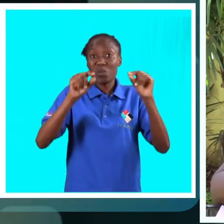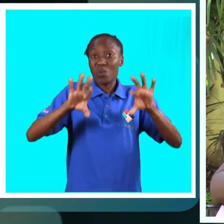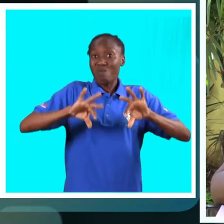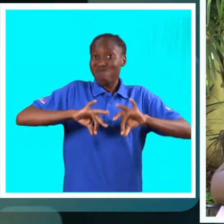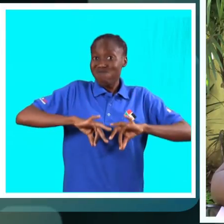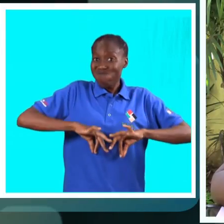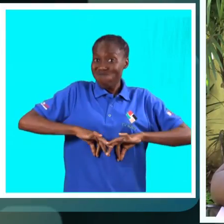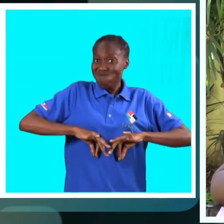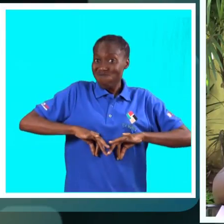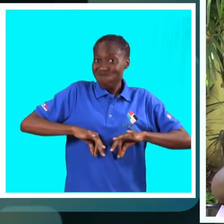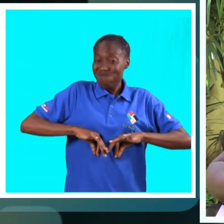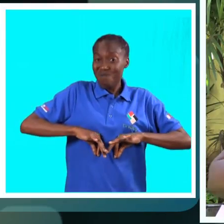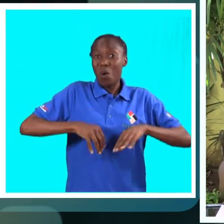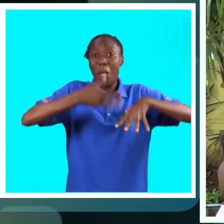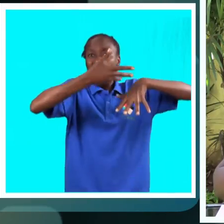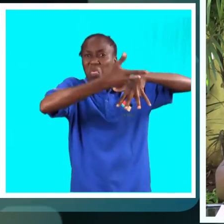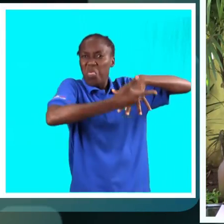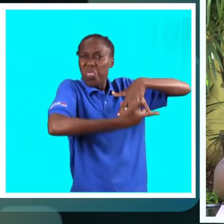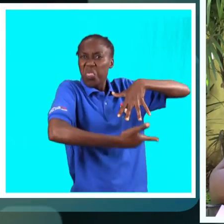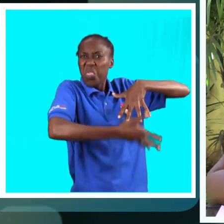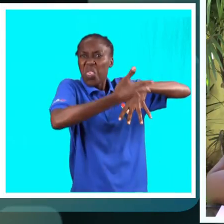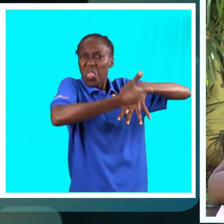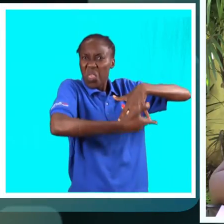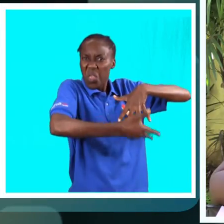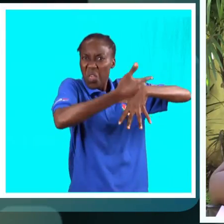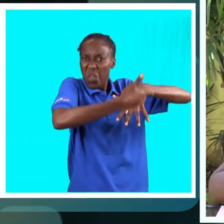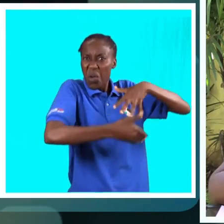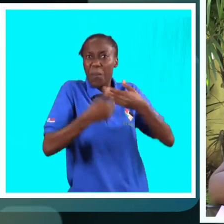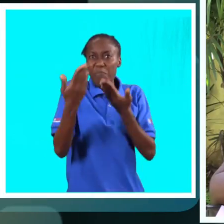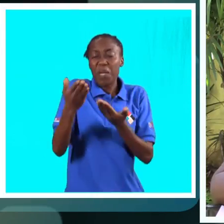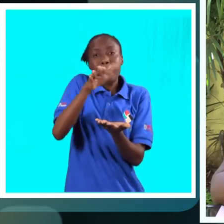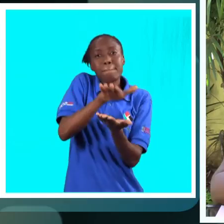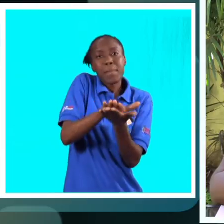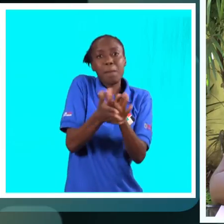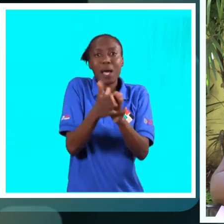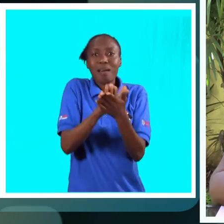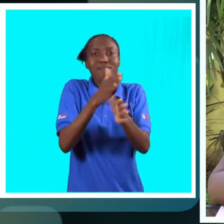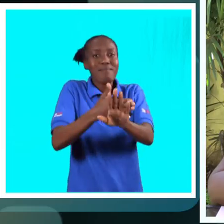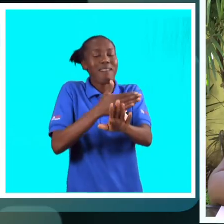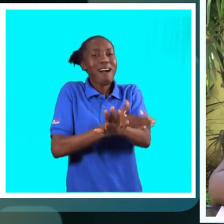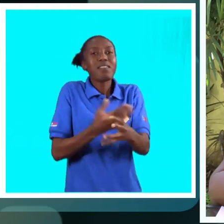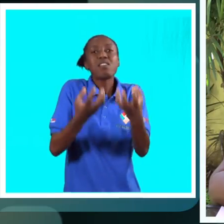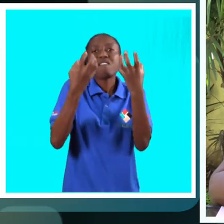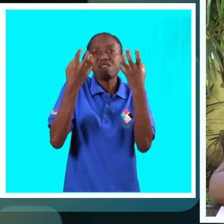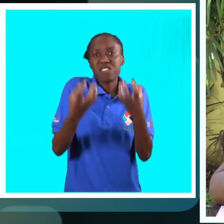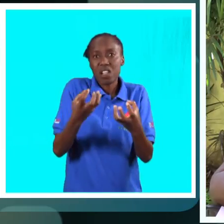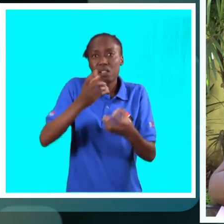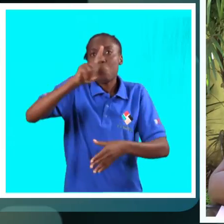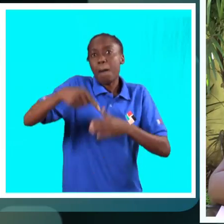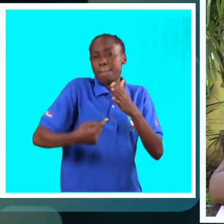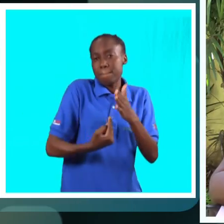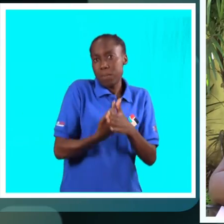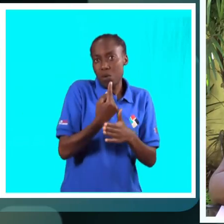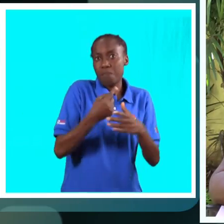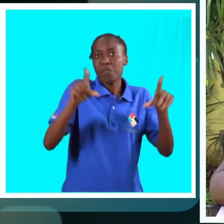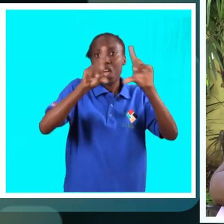questão do parto arrastado pelo colo do útero dela não estar preparado e pode levar a uma consequência bastante